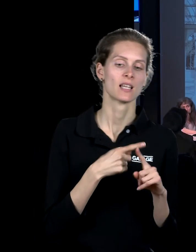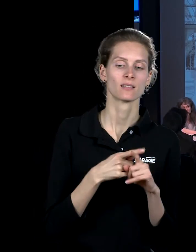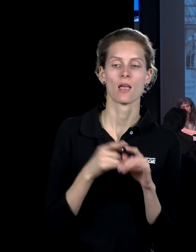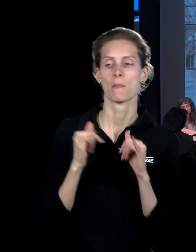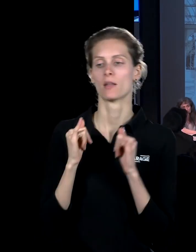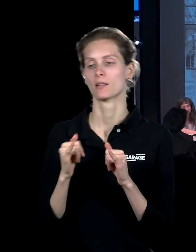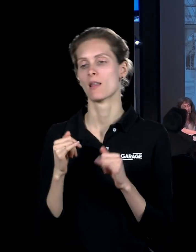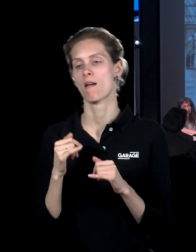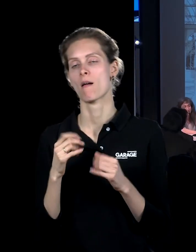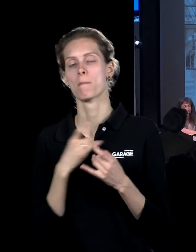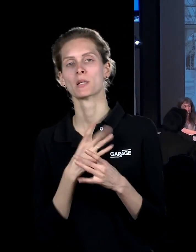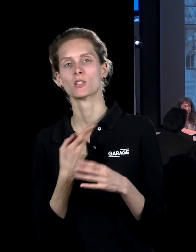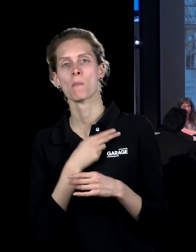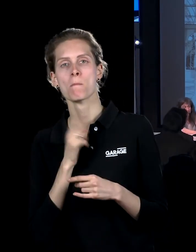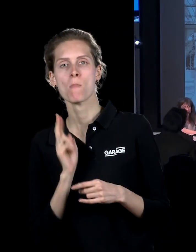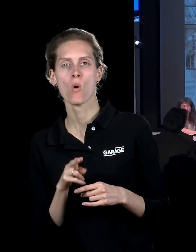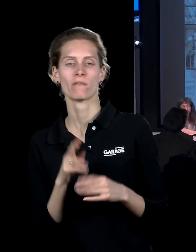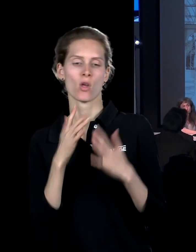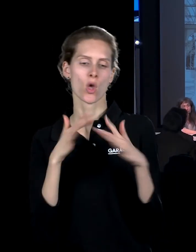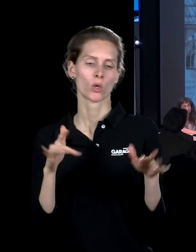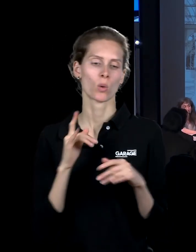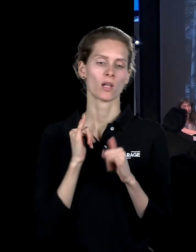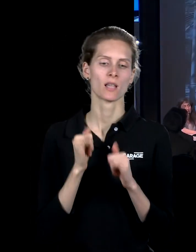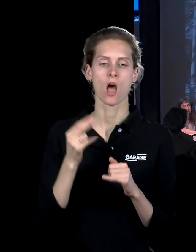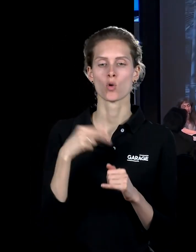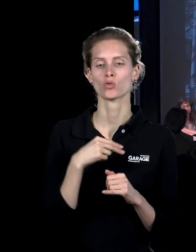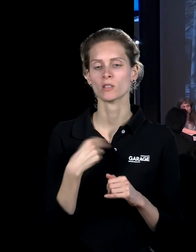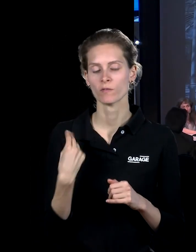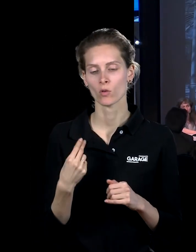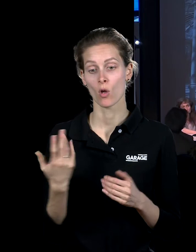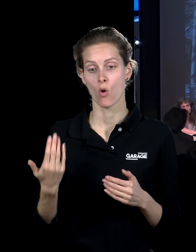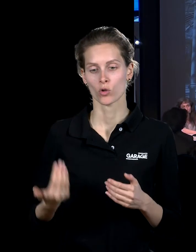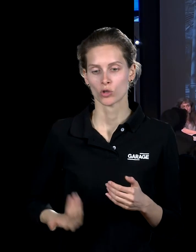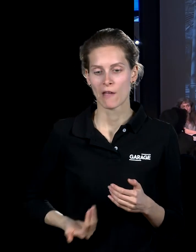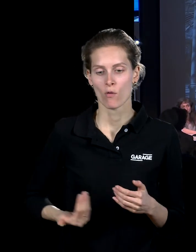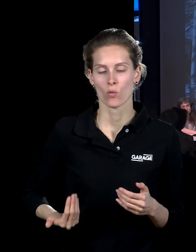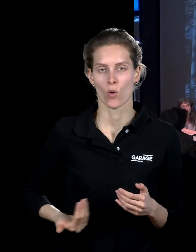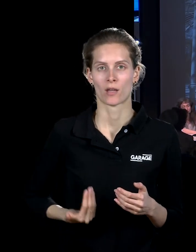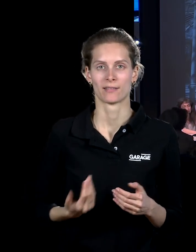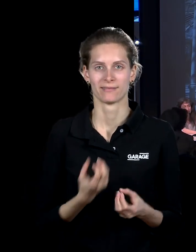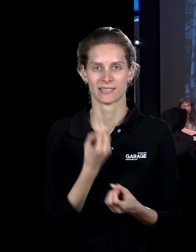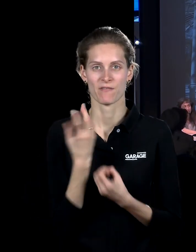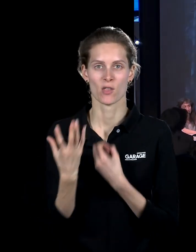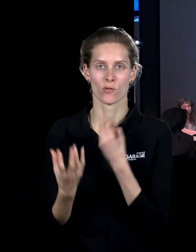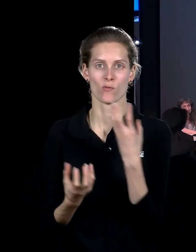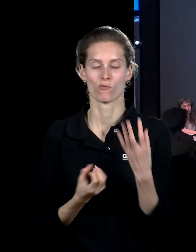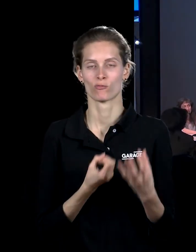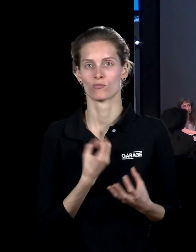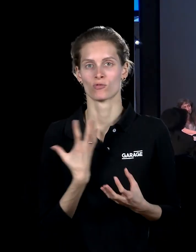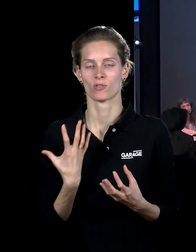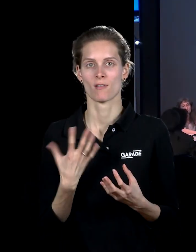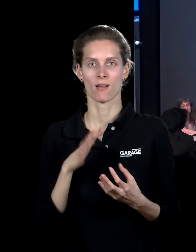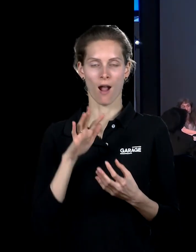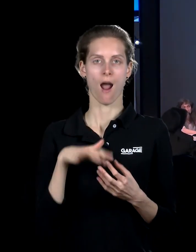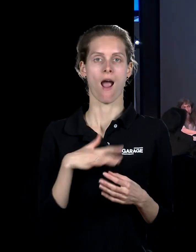год и на Рождество. И вот такой вот живой, цветущий календарь, который, когда все это цветет одновременно, и когда весь год представлен